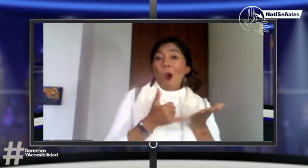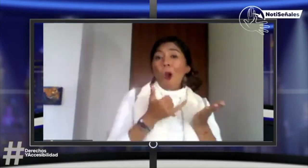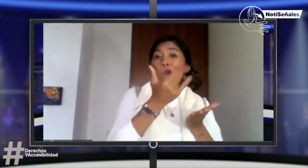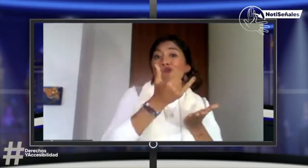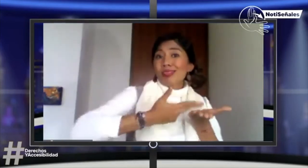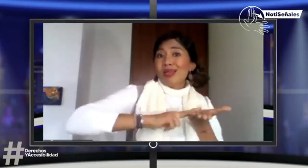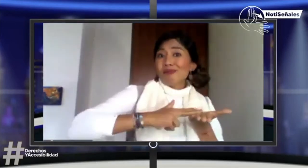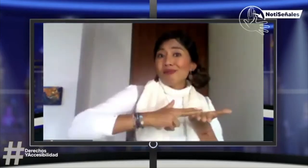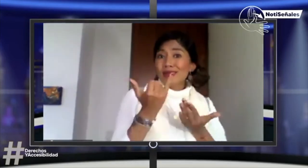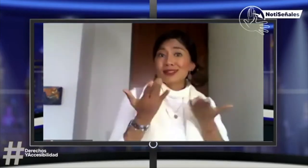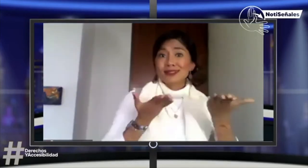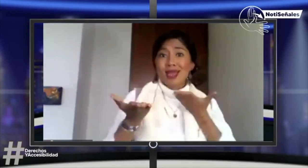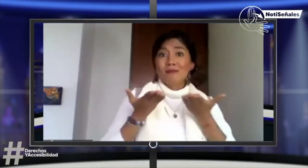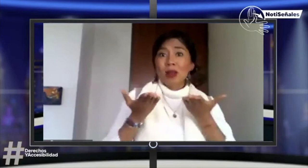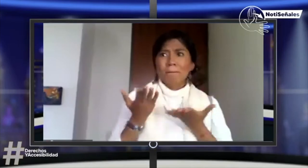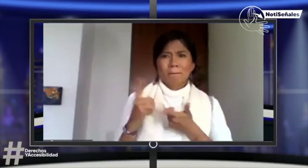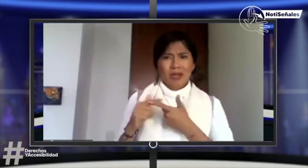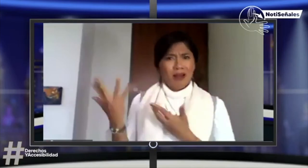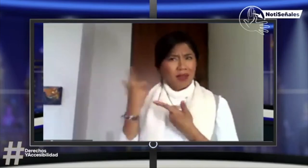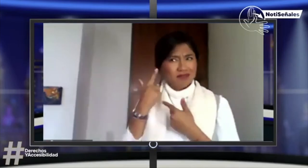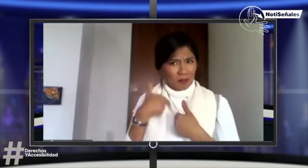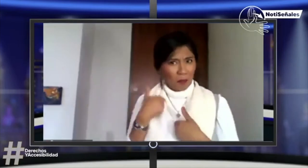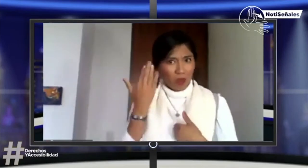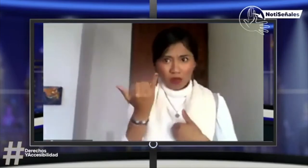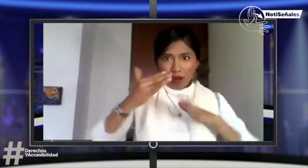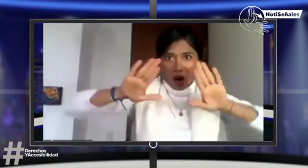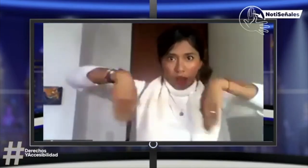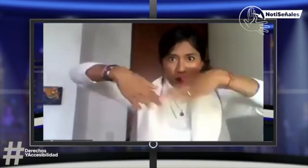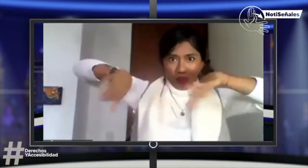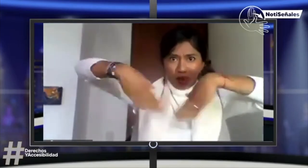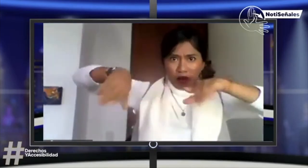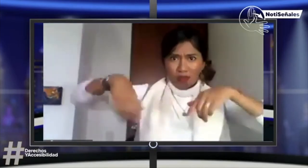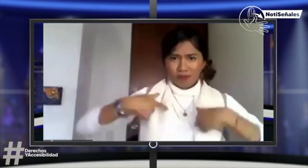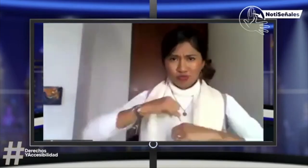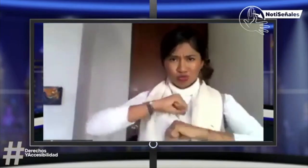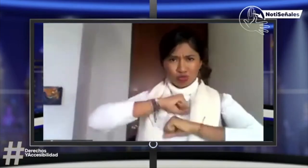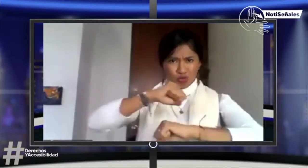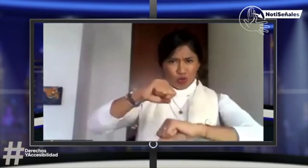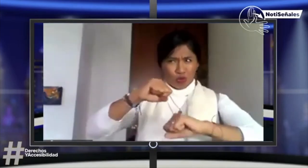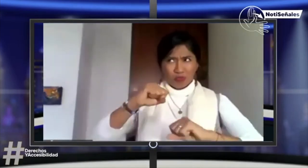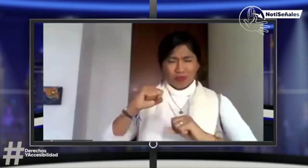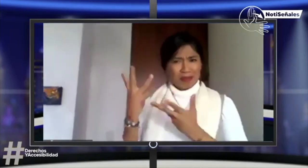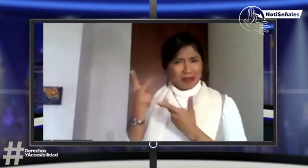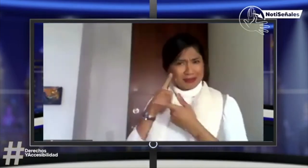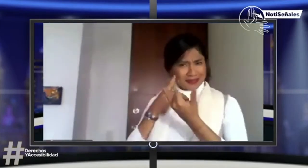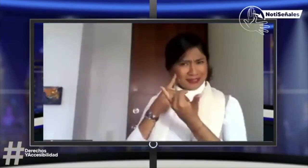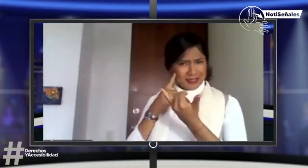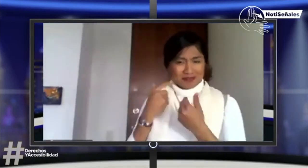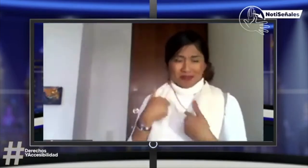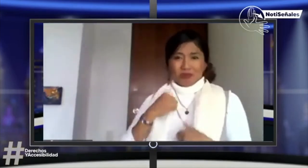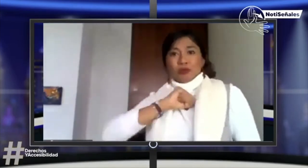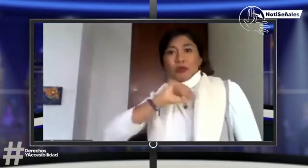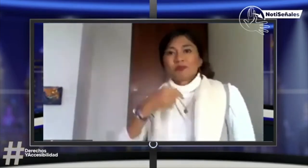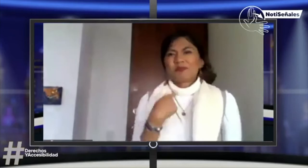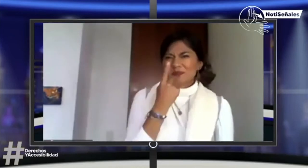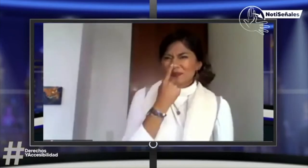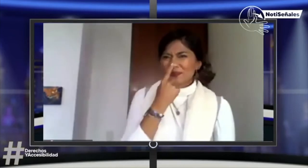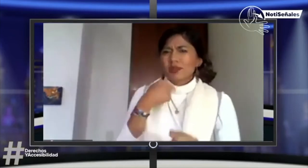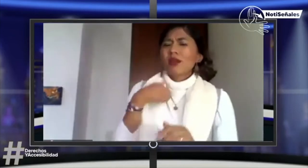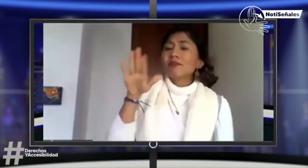¿sí? Porque yo sé que allí trabajan intérpretes. servicio de interpretación. Pero, pues, en ese piso yo decía, imposible que no estén. Bueno,